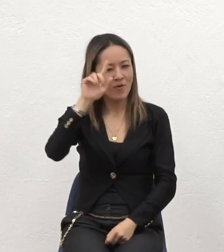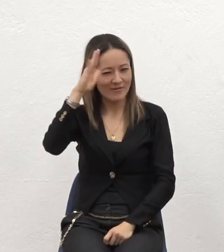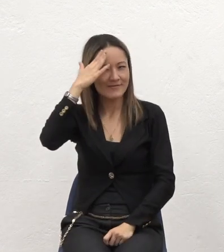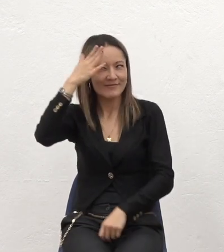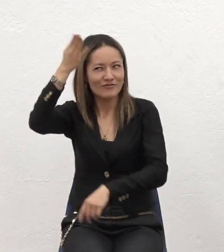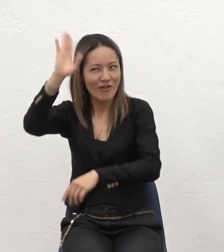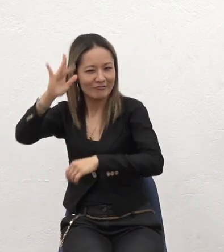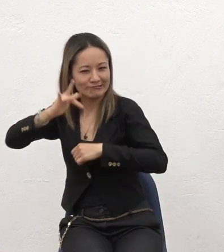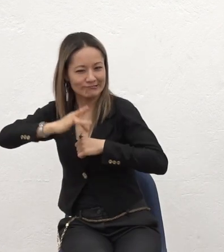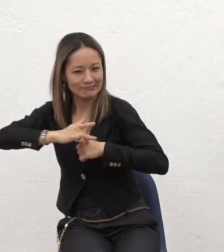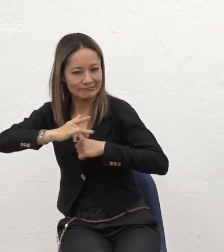Entonces